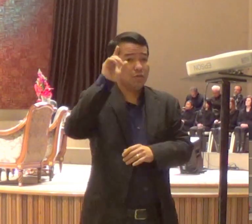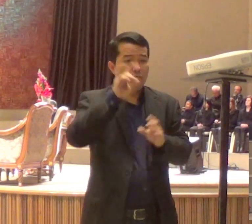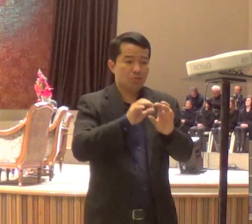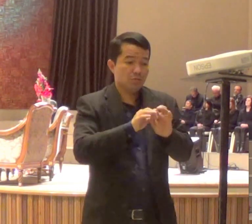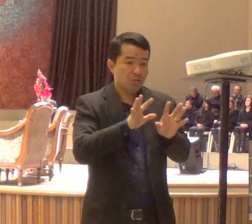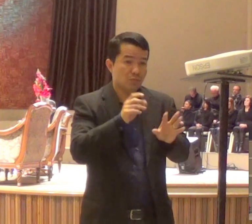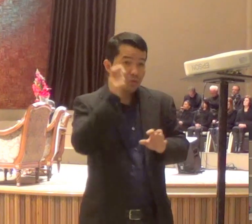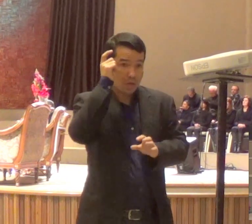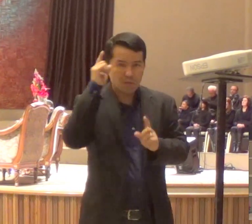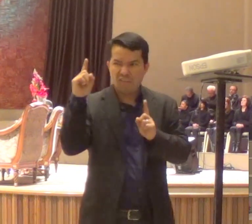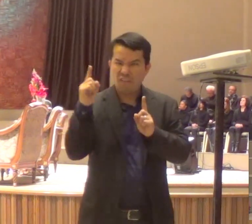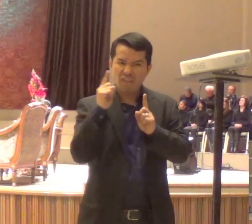aprovados,